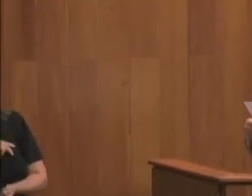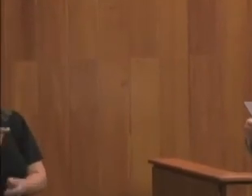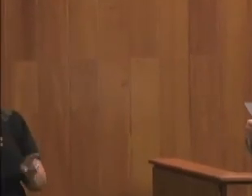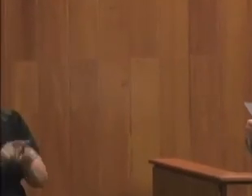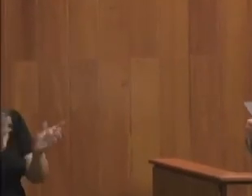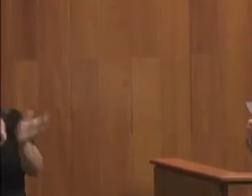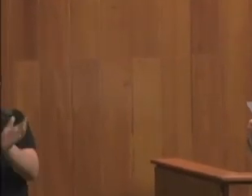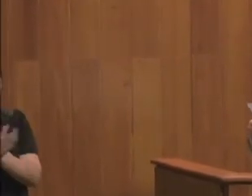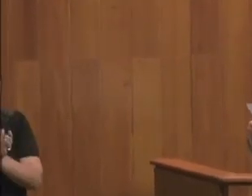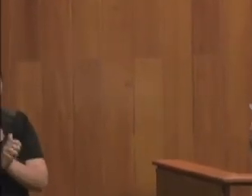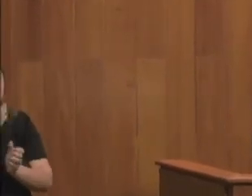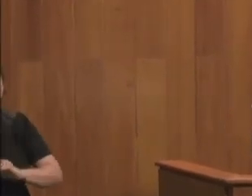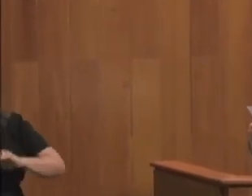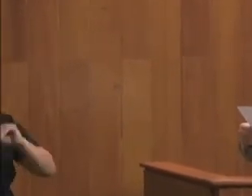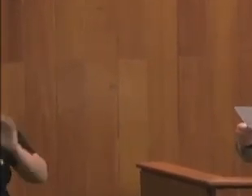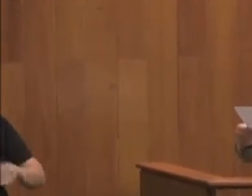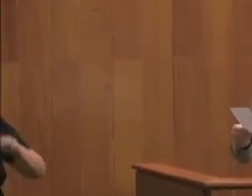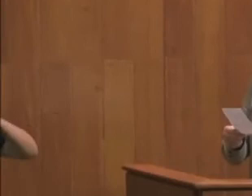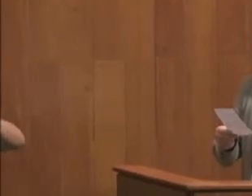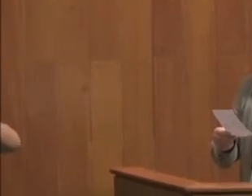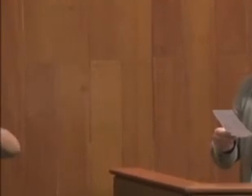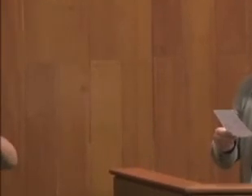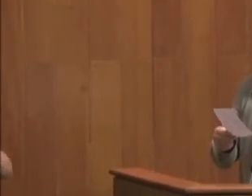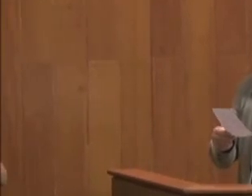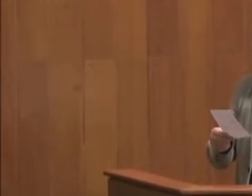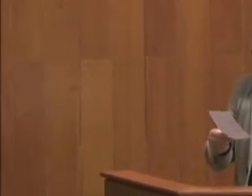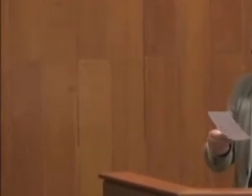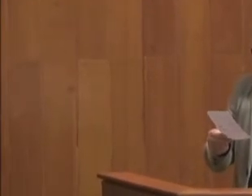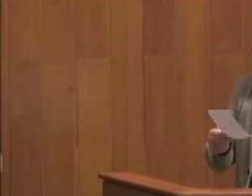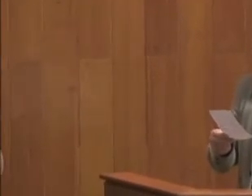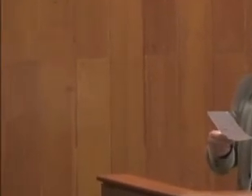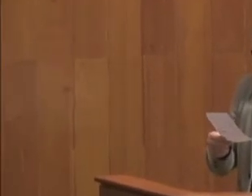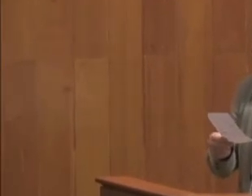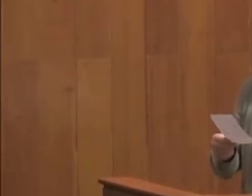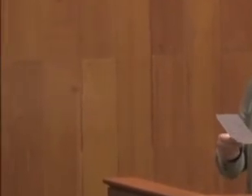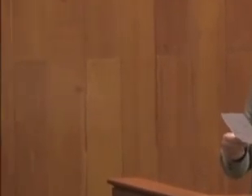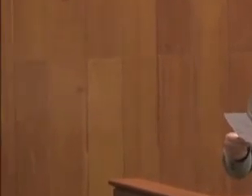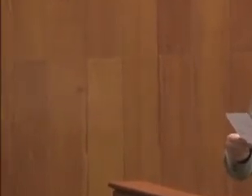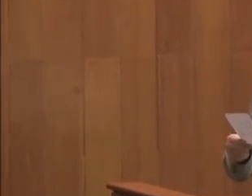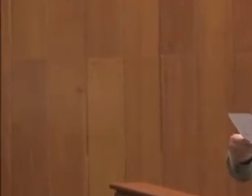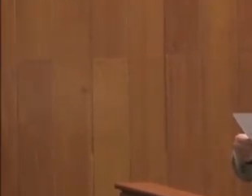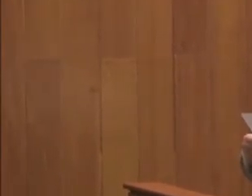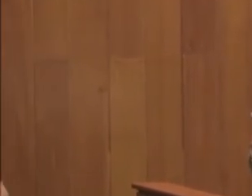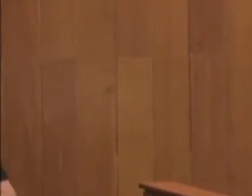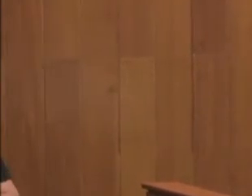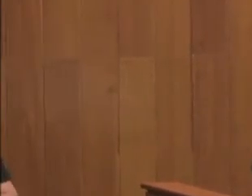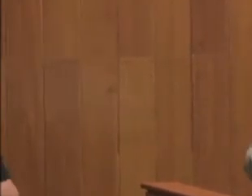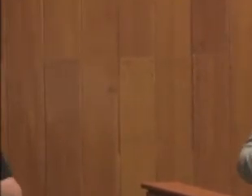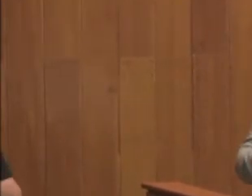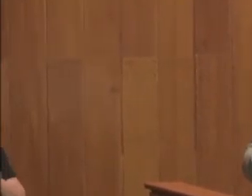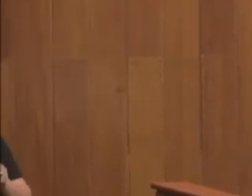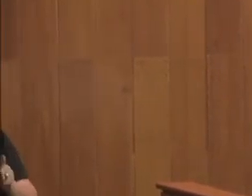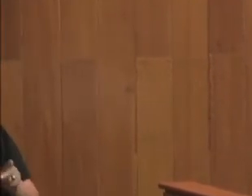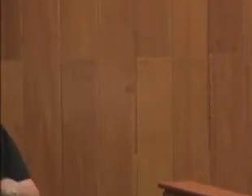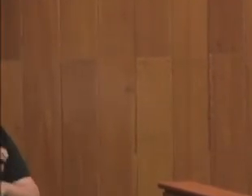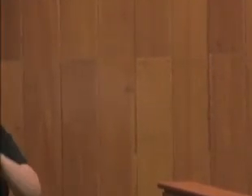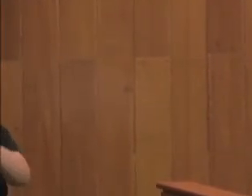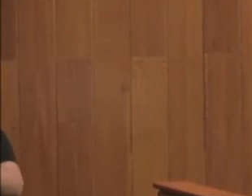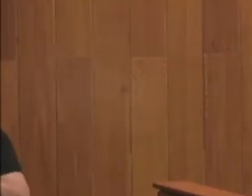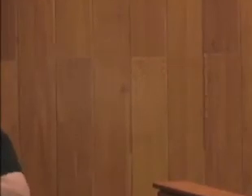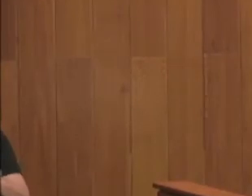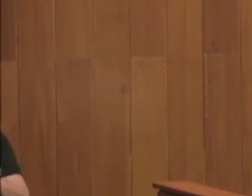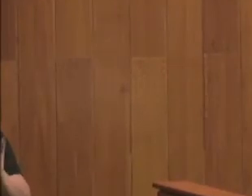boas práticas institucionais acerca das temáticas laicidade estatal,